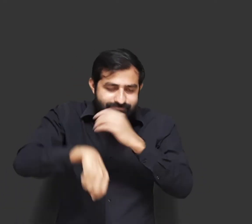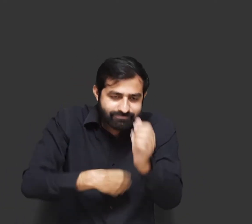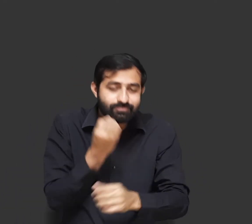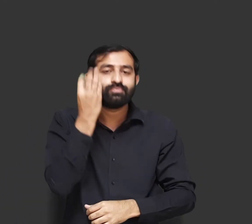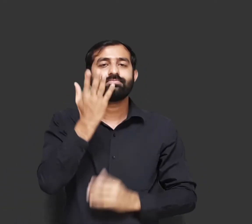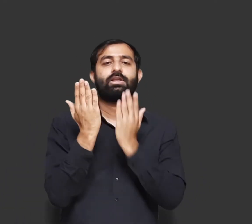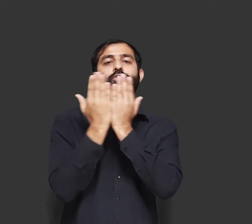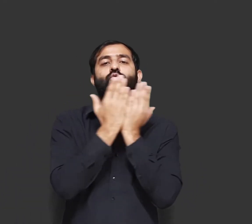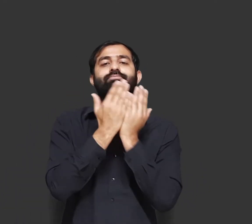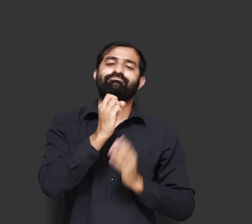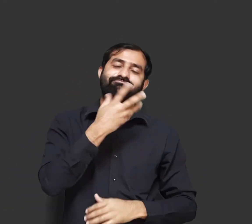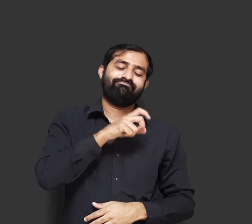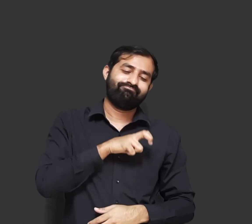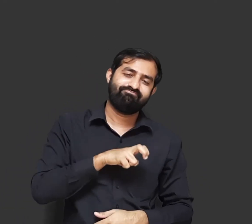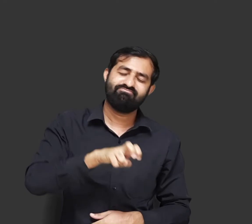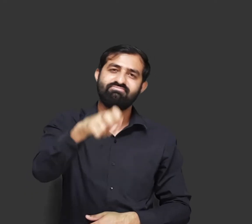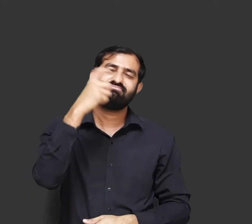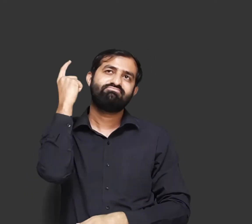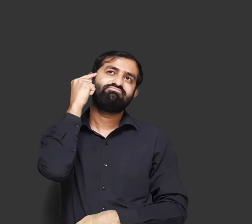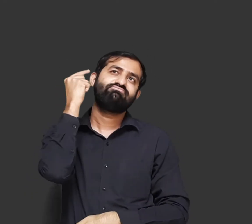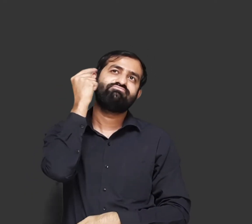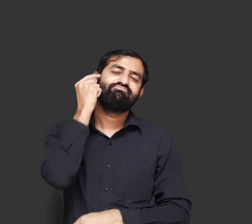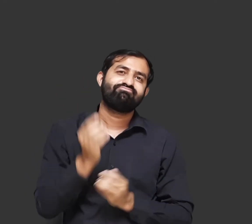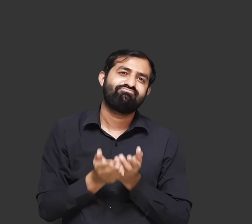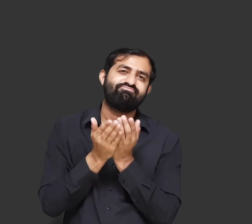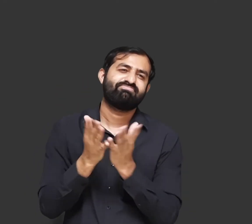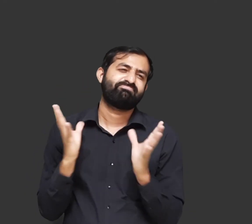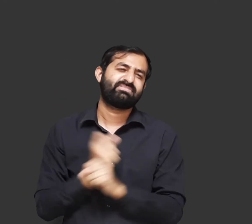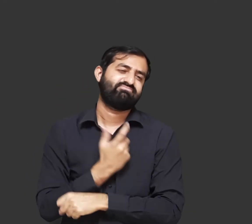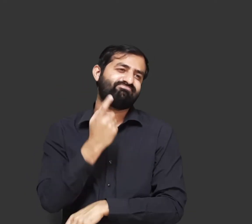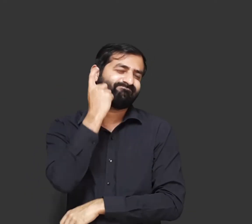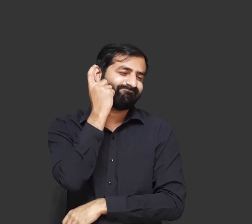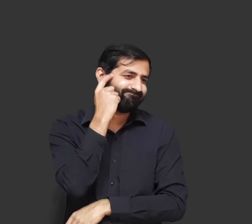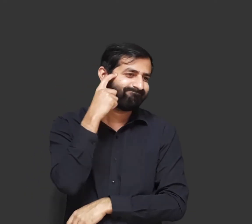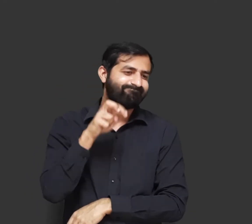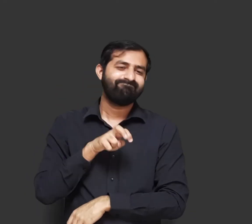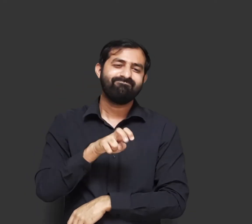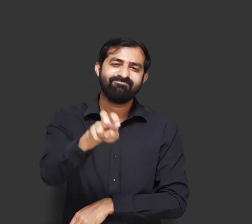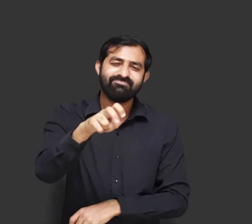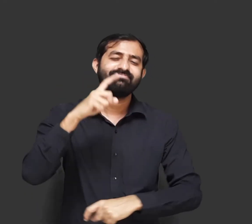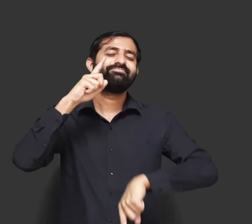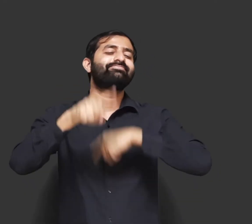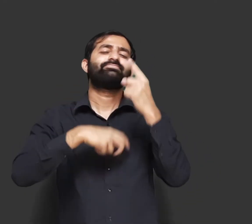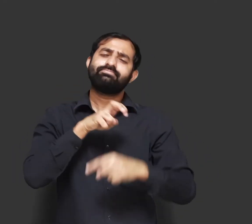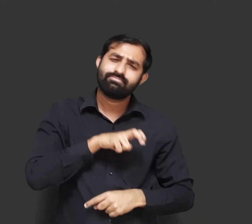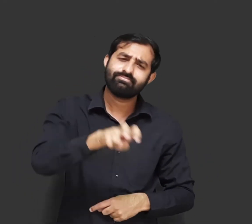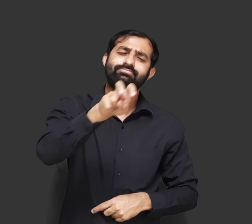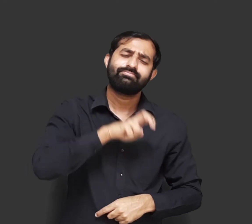हो गया दूसरे दिन वह फिर से स्कूल जाने लगा पर उसे अपने नौके की बहुत याद आती वह हर रोज स्कूल जाता